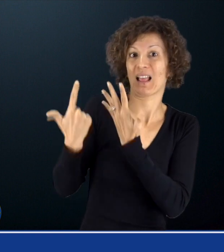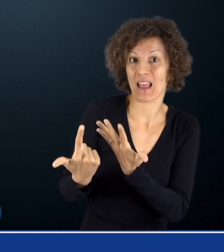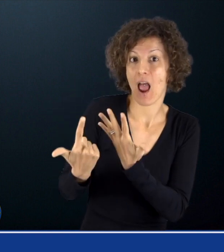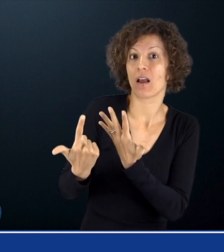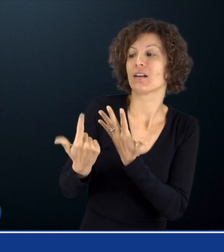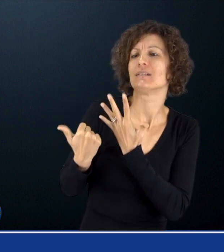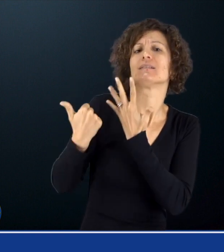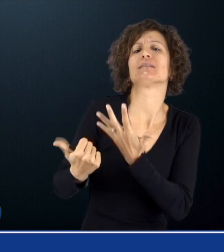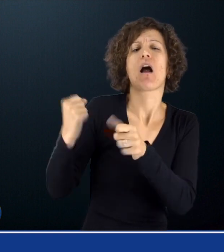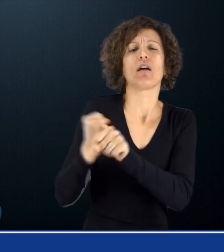contributi versati